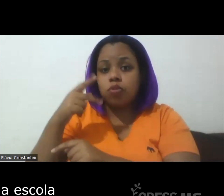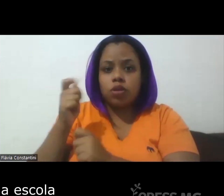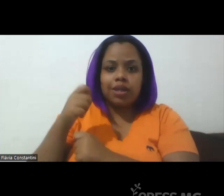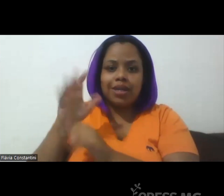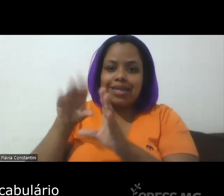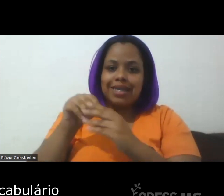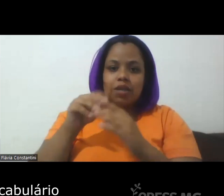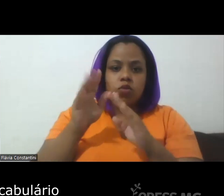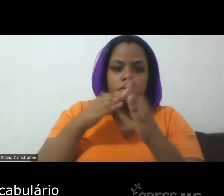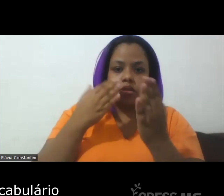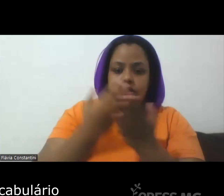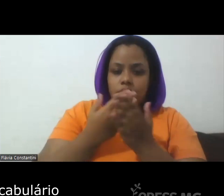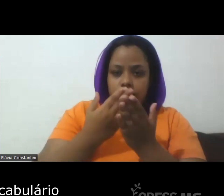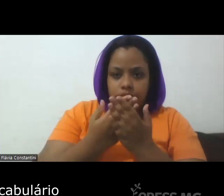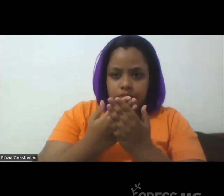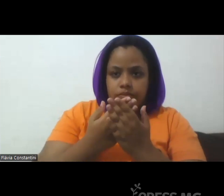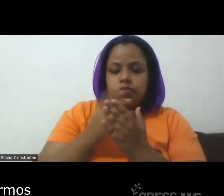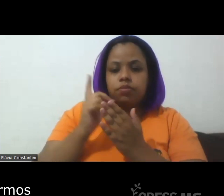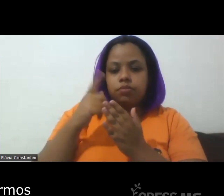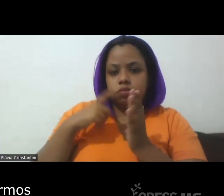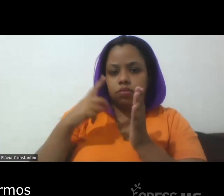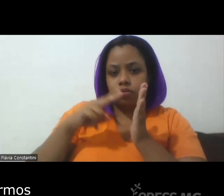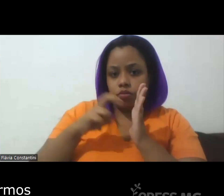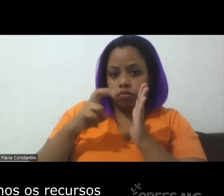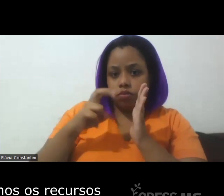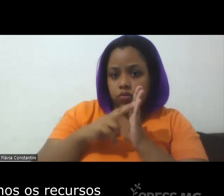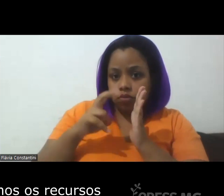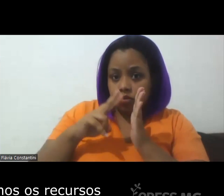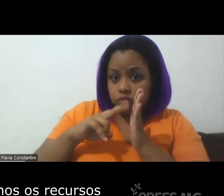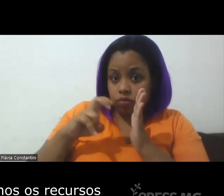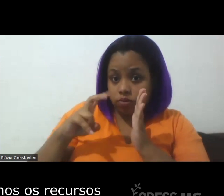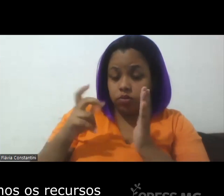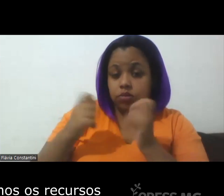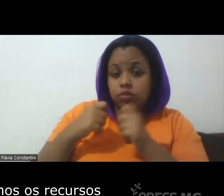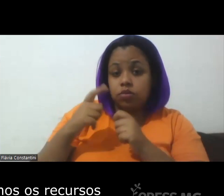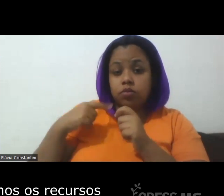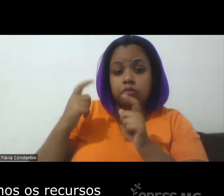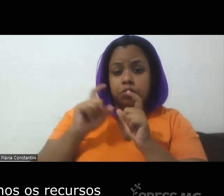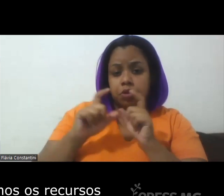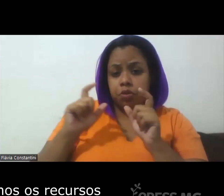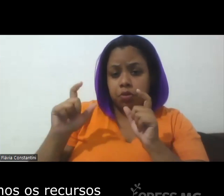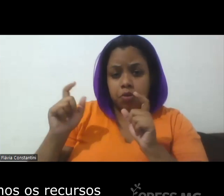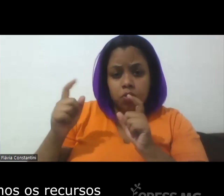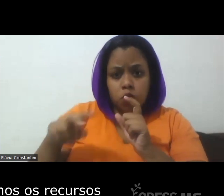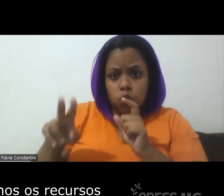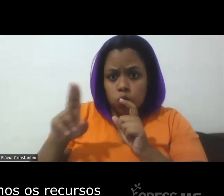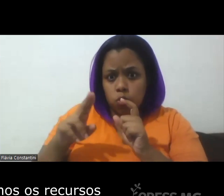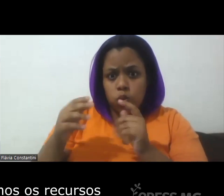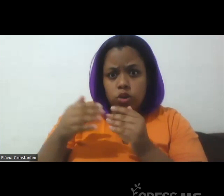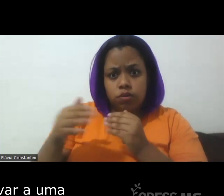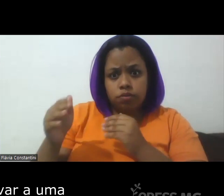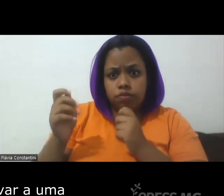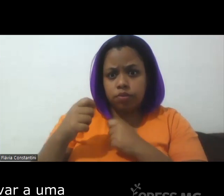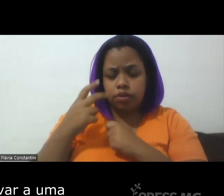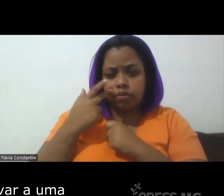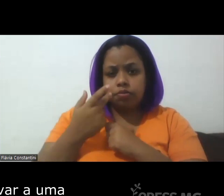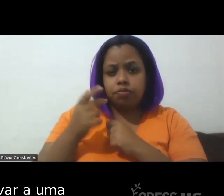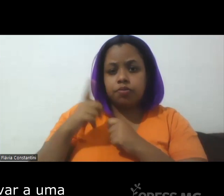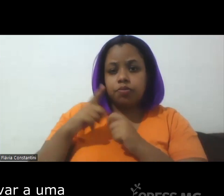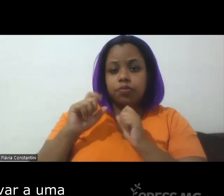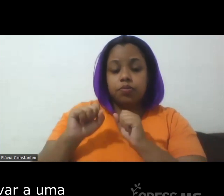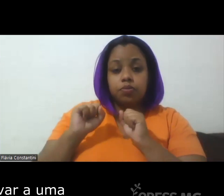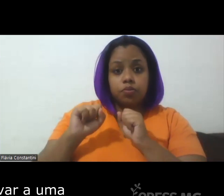escola e aí o vocabulário termos né que nós utilizamos os recursos né podem